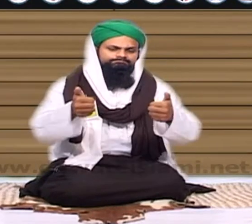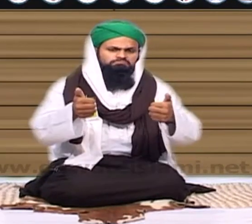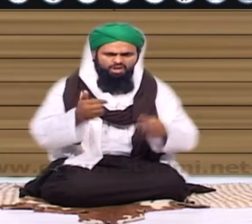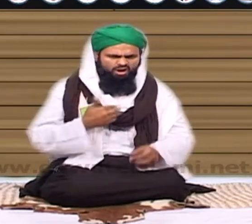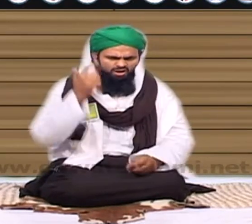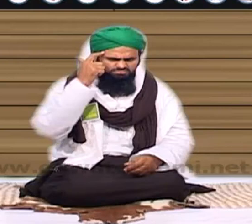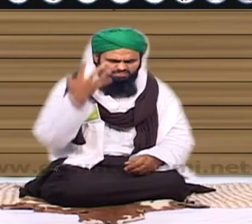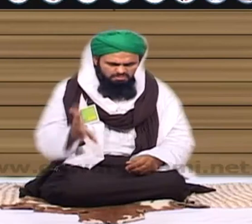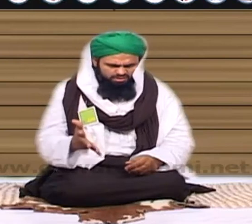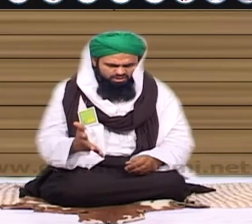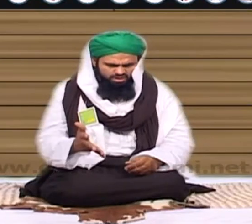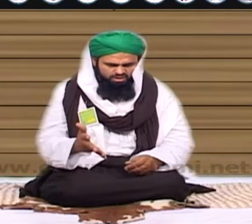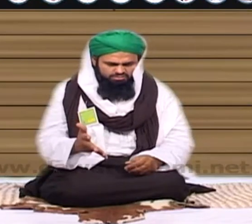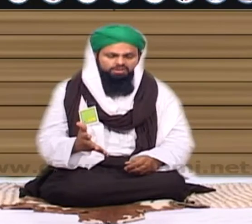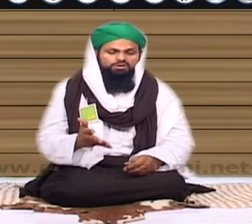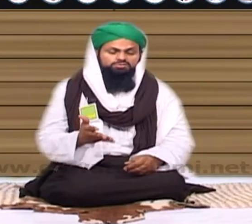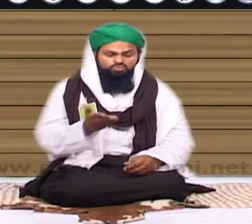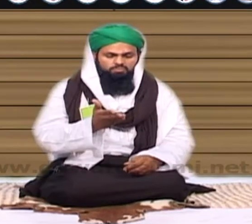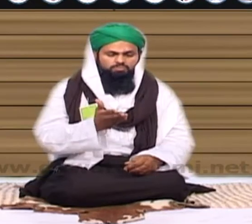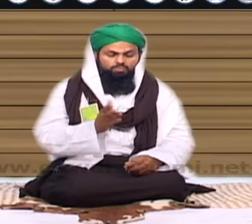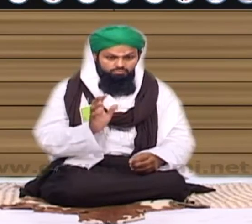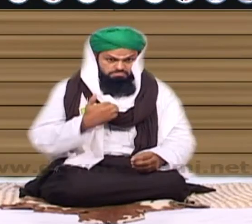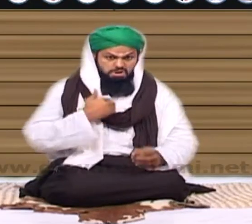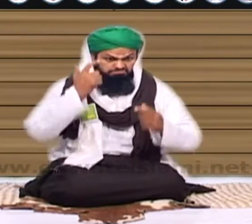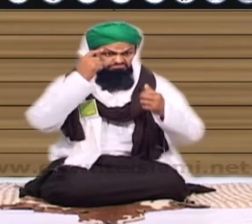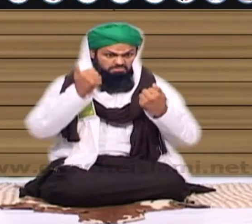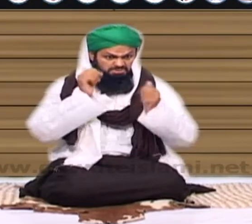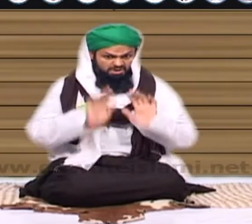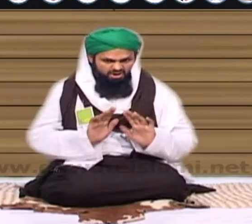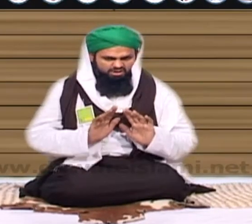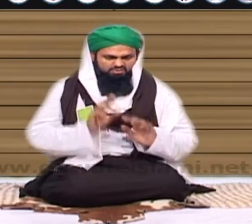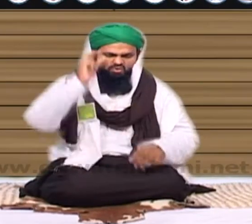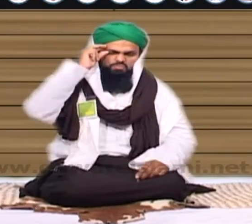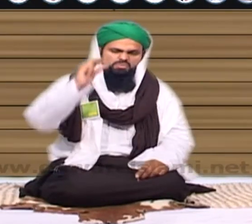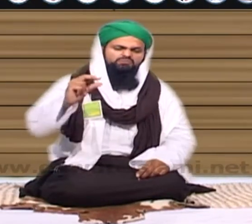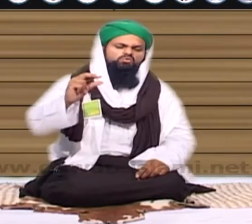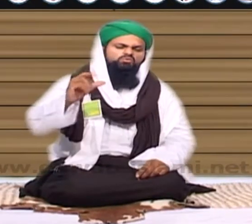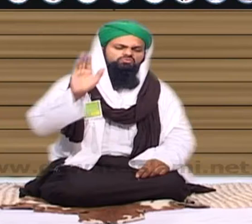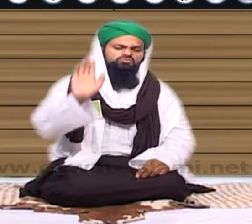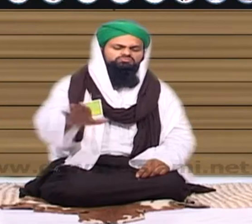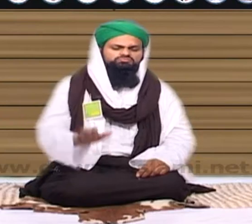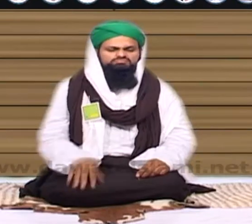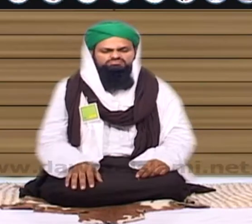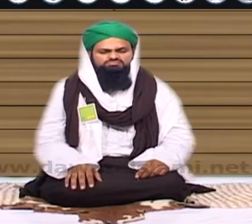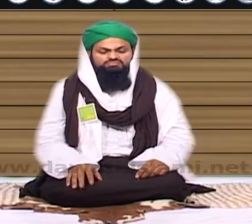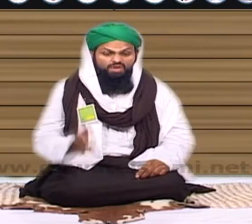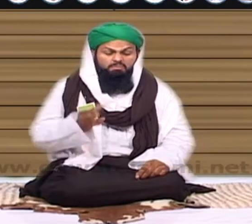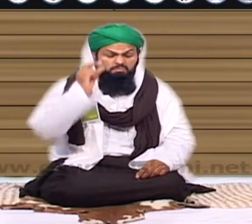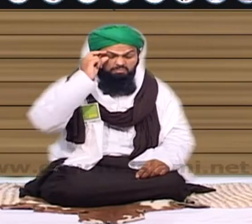دار ہیں اگر یہ بات سمجھ میں نہیں آتی تو چاہے کوئی اپنے آپ کو سمجھ دار سمجھ اس کی